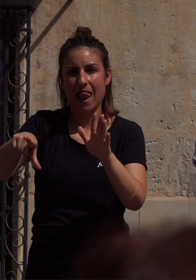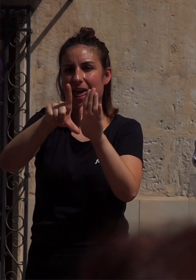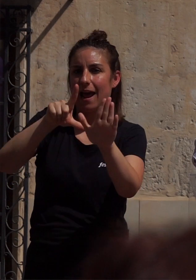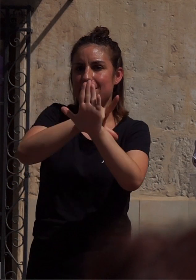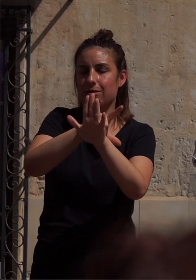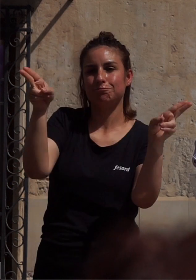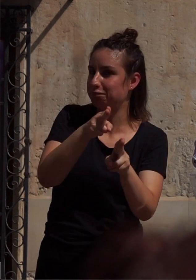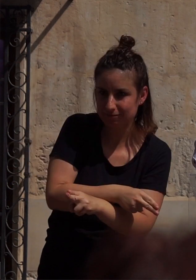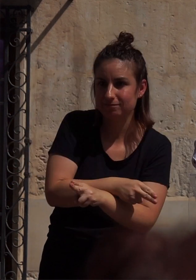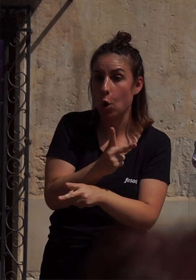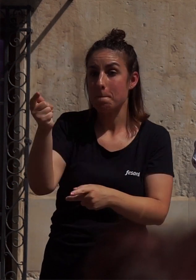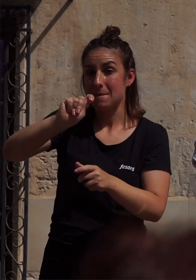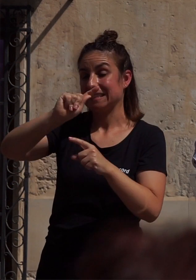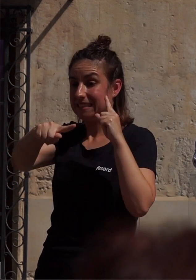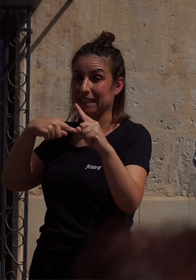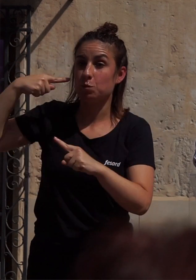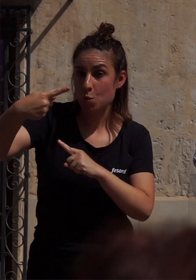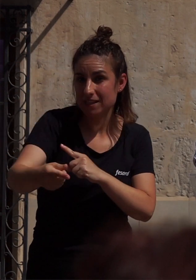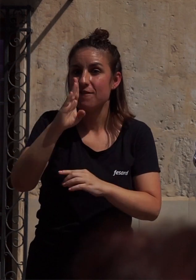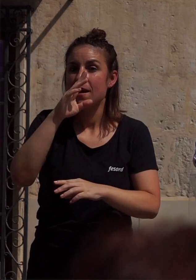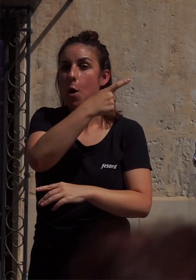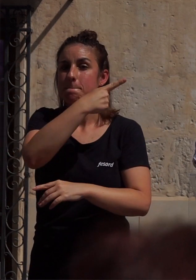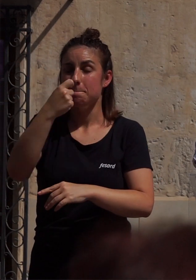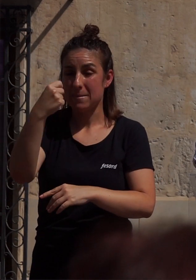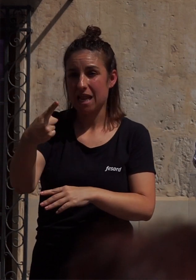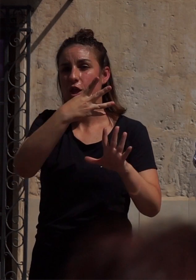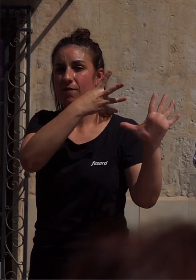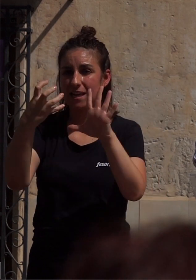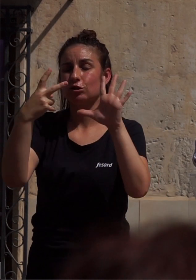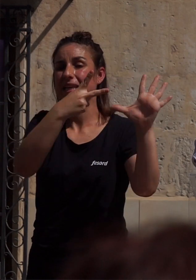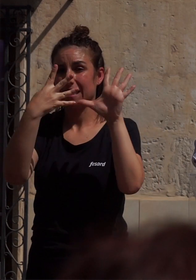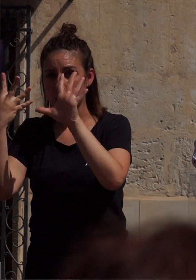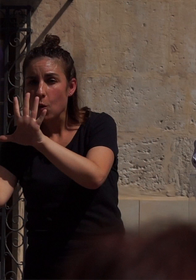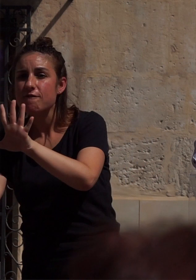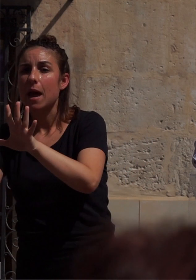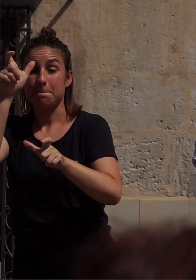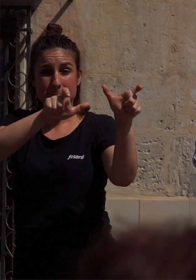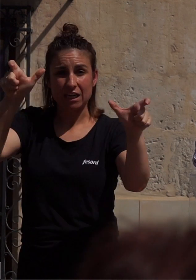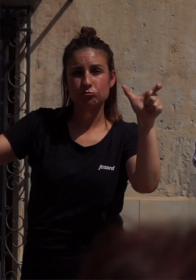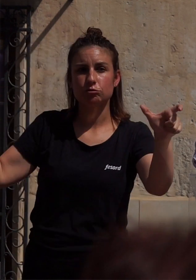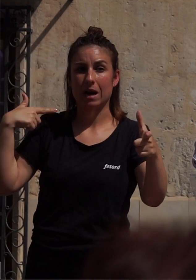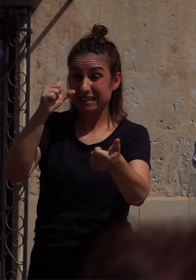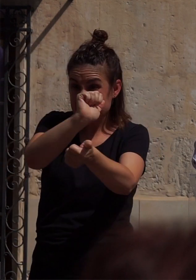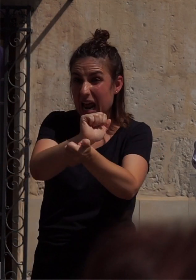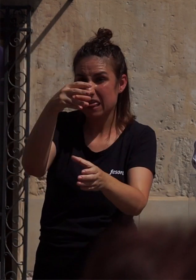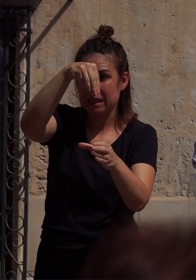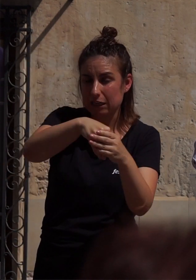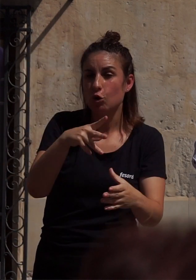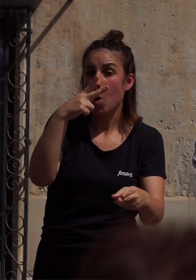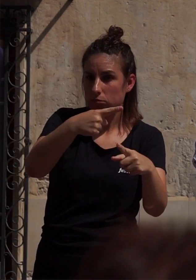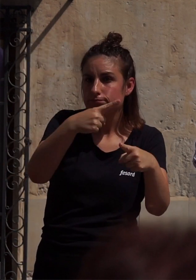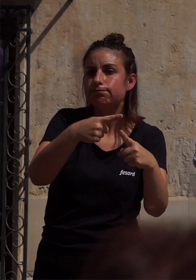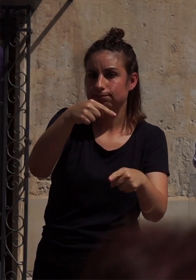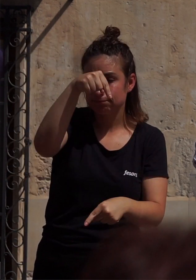Un mes después, en febrero de 1979, las personas encarceladas por su condición